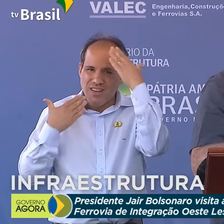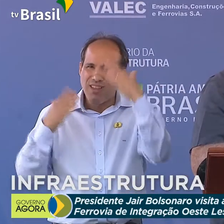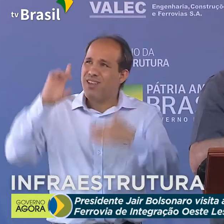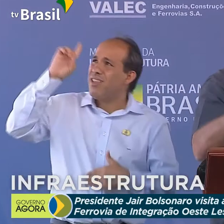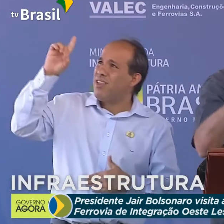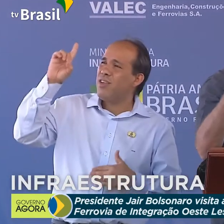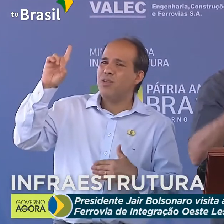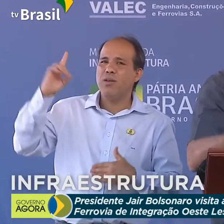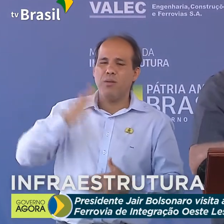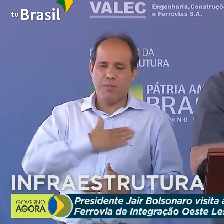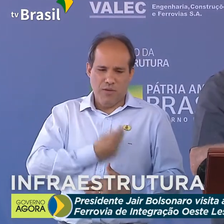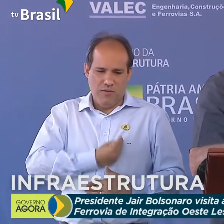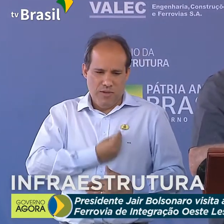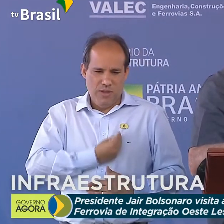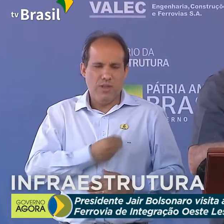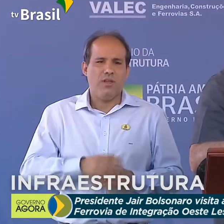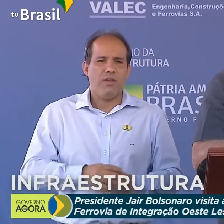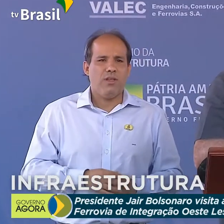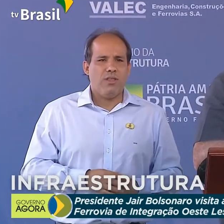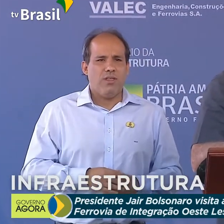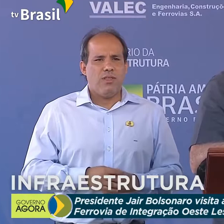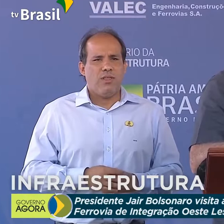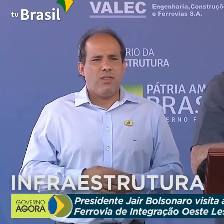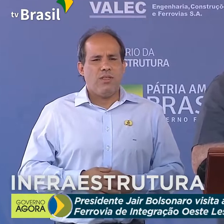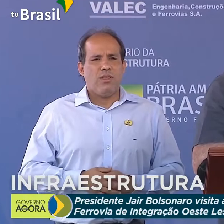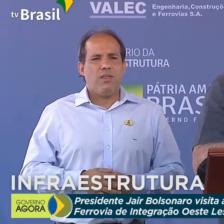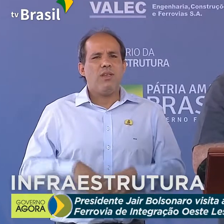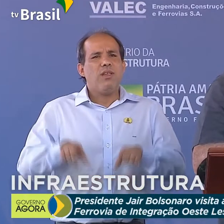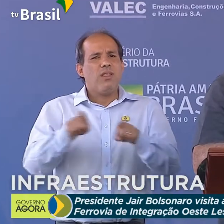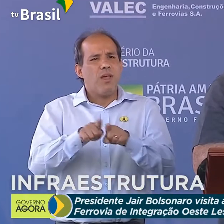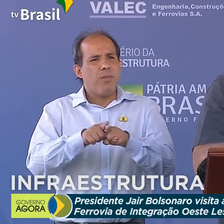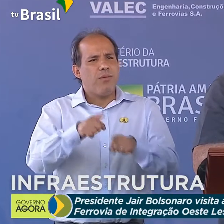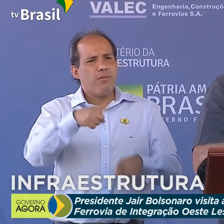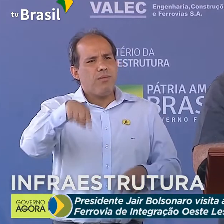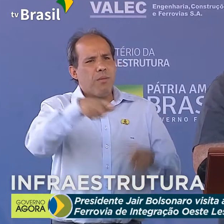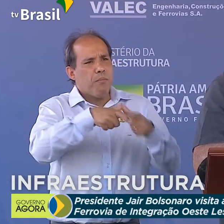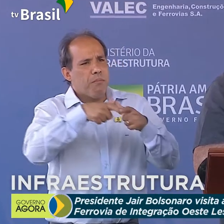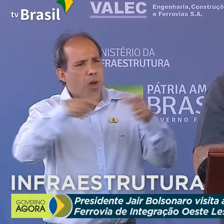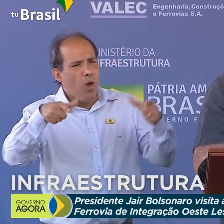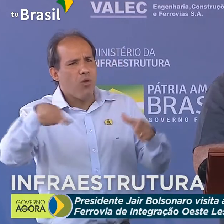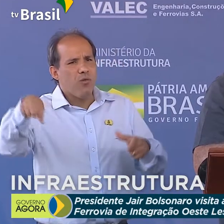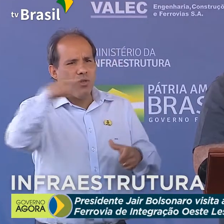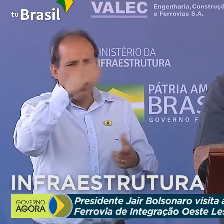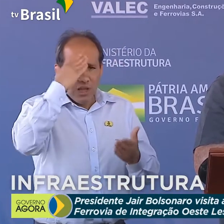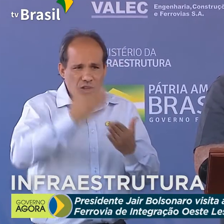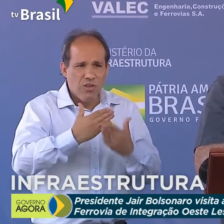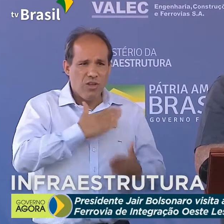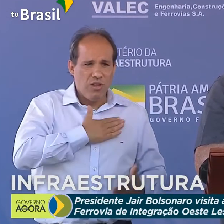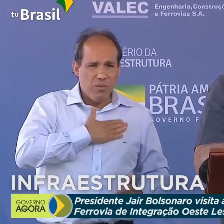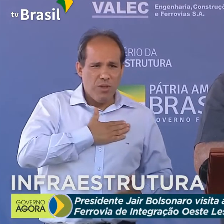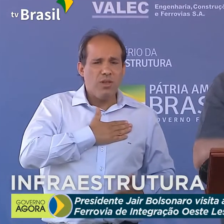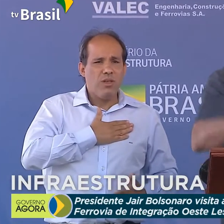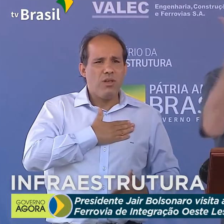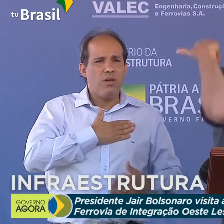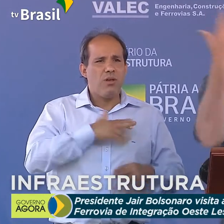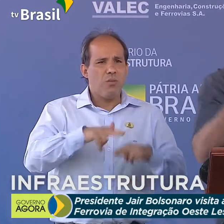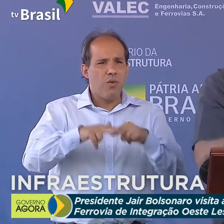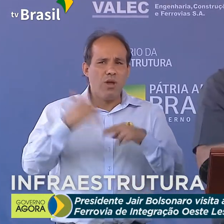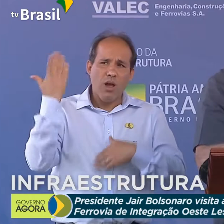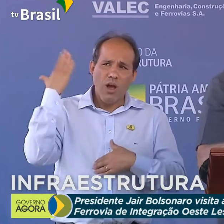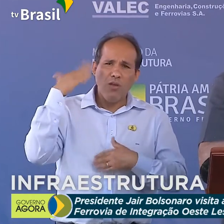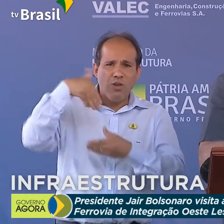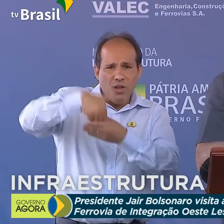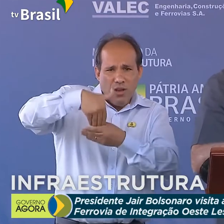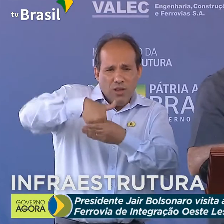pela minha vida, a grande parte de vocês presentes que acreditaram em mim por ocasião das